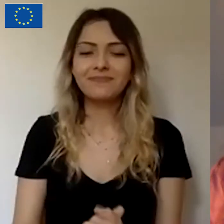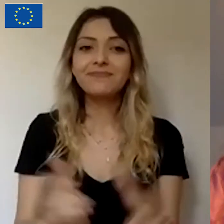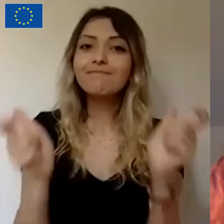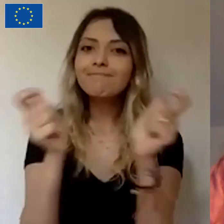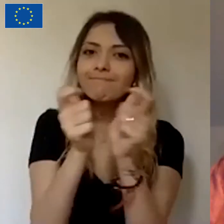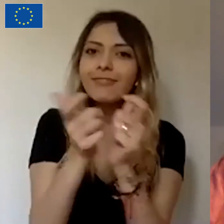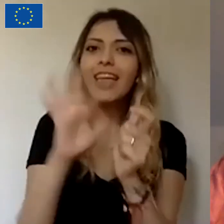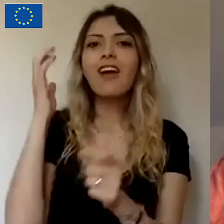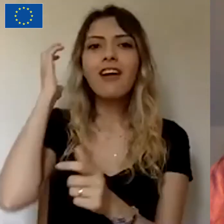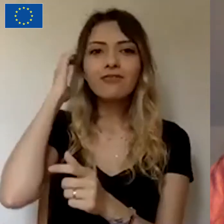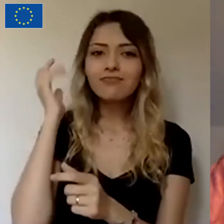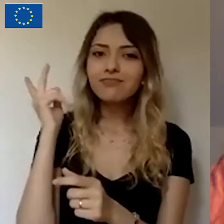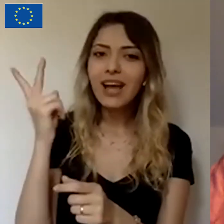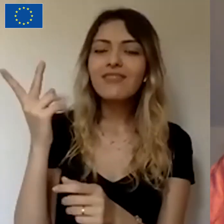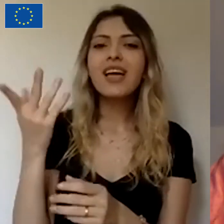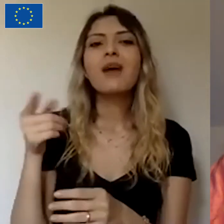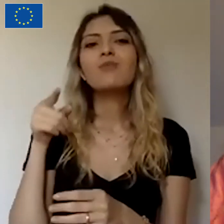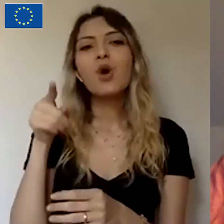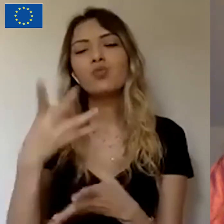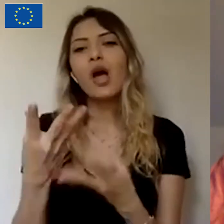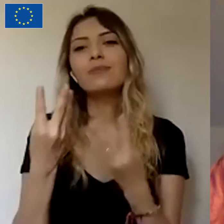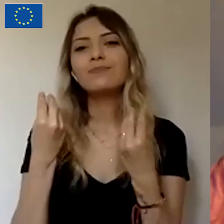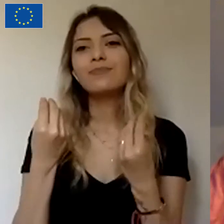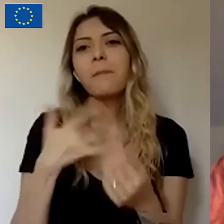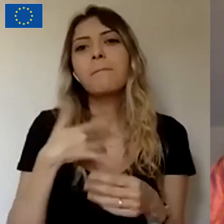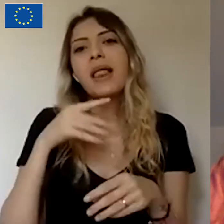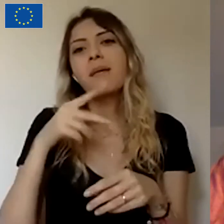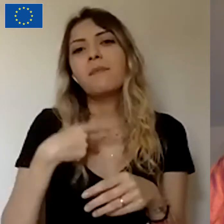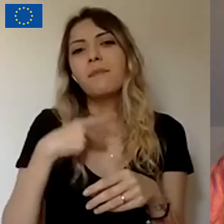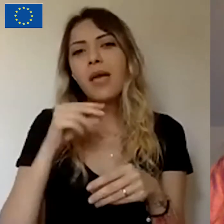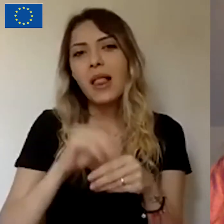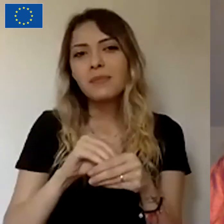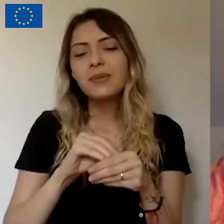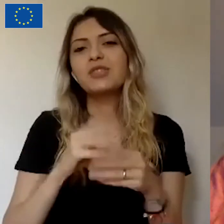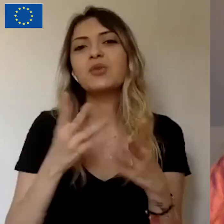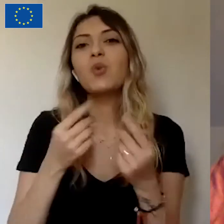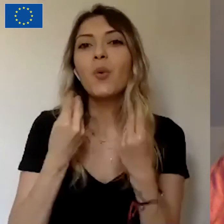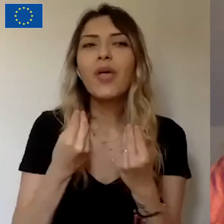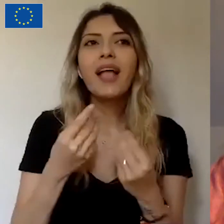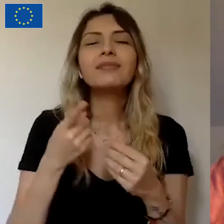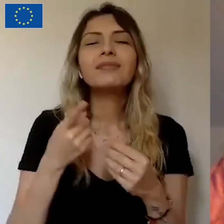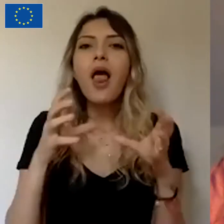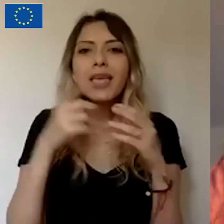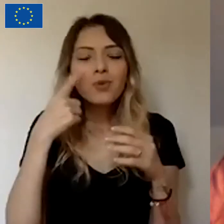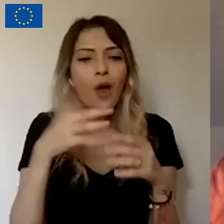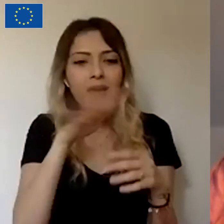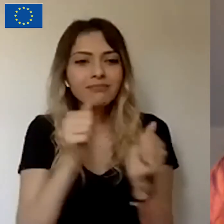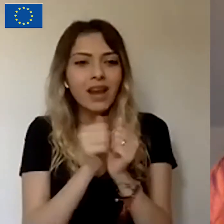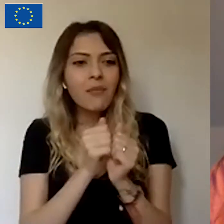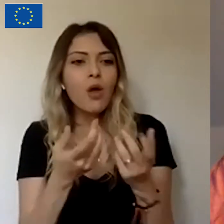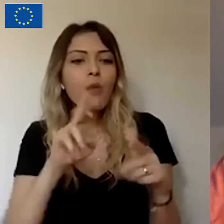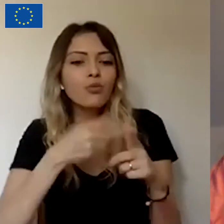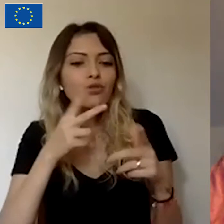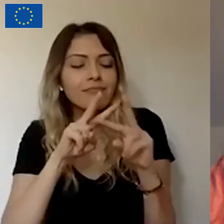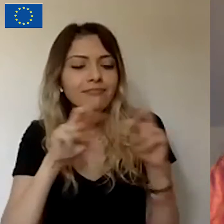örgütlerinin yeri de bizim için bir ayrı bunu söylemek isterim. Gerçekten ekip olarak arkada projeleri incelerken anlamlı işlere özellikle yer